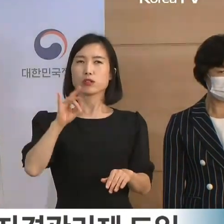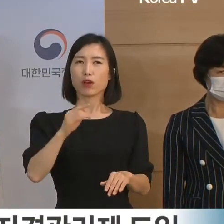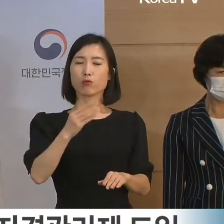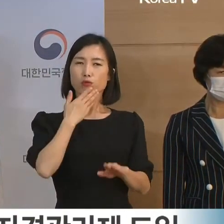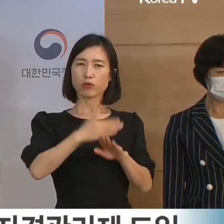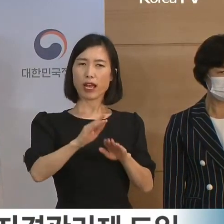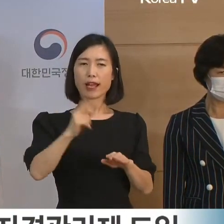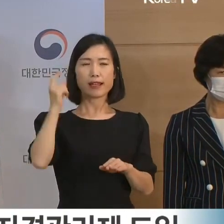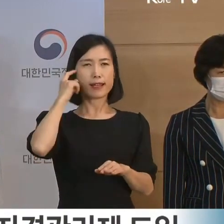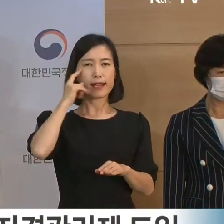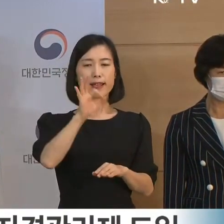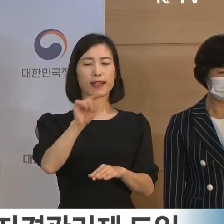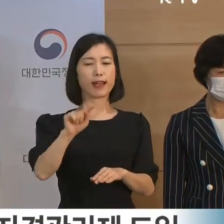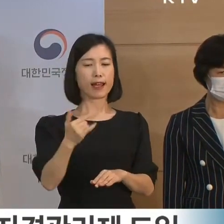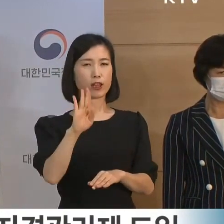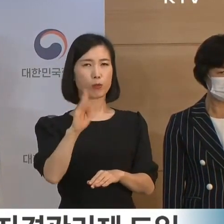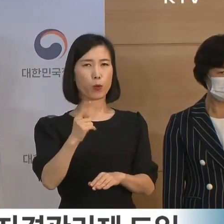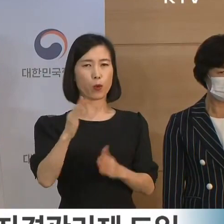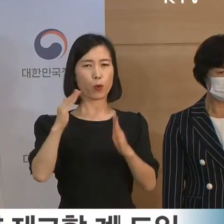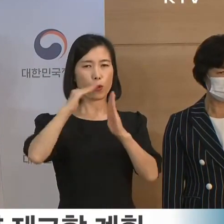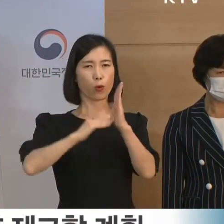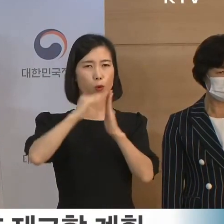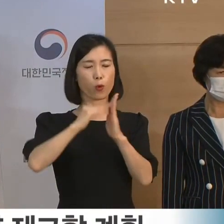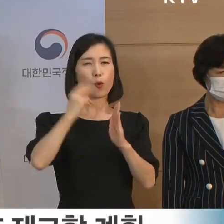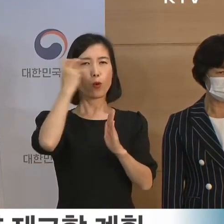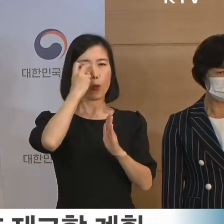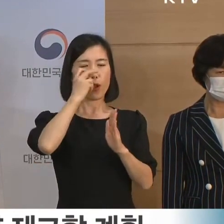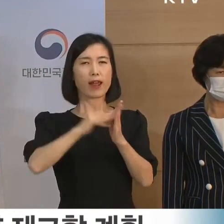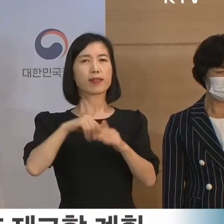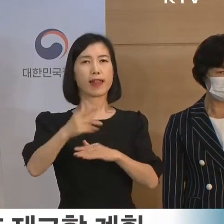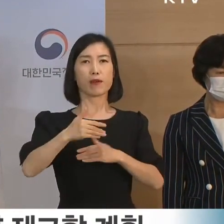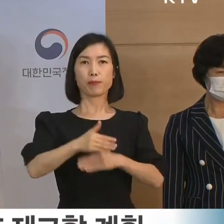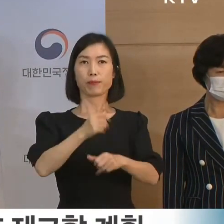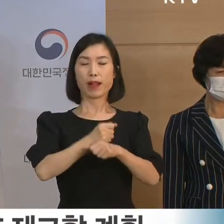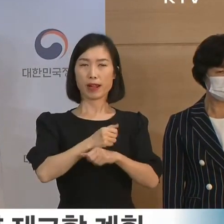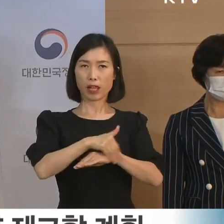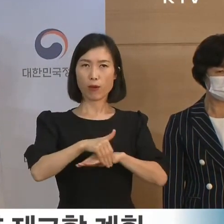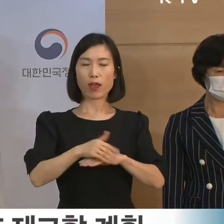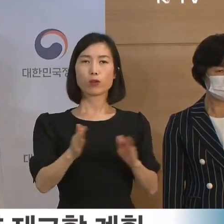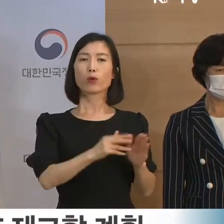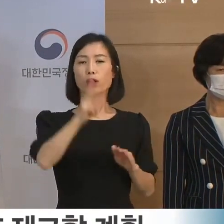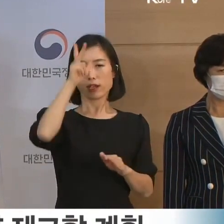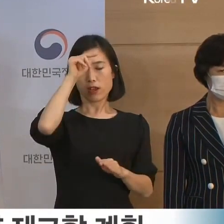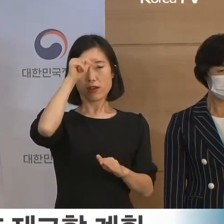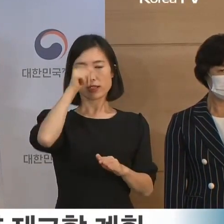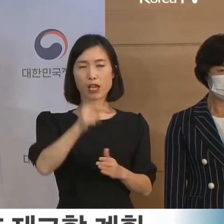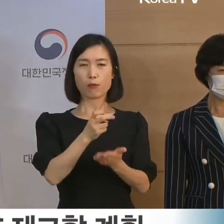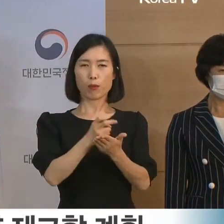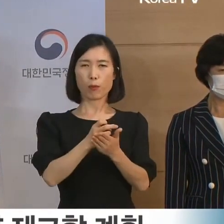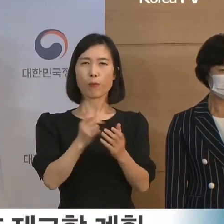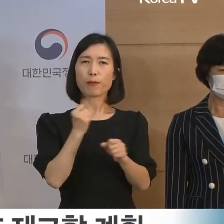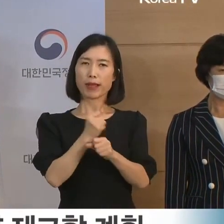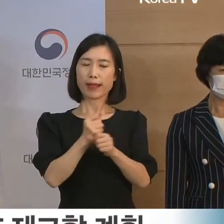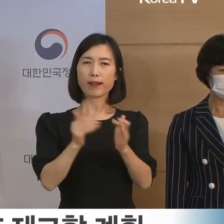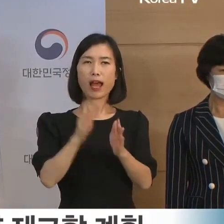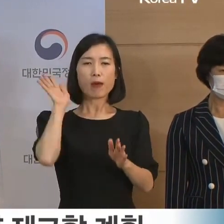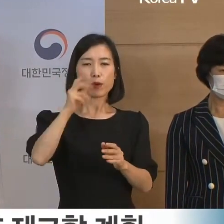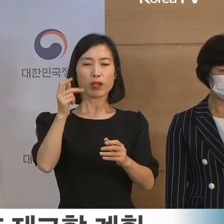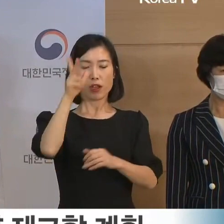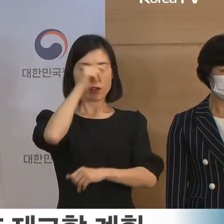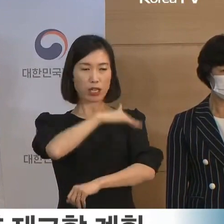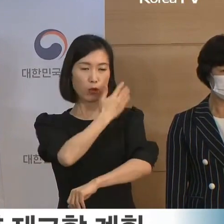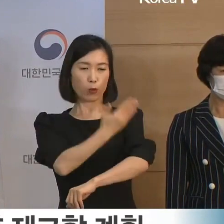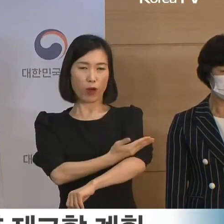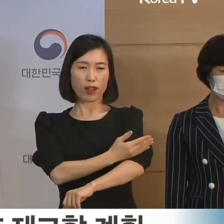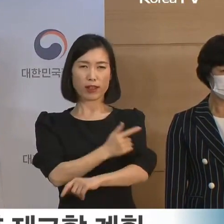역량도 제고할 계획입니다. 셋째, 경찰 개혁 입법을 완수하여 경찰권 분산과